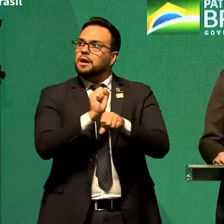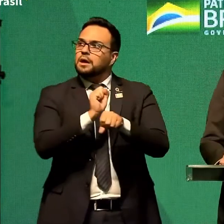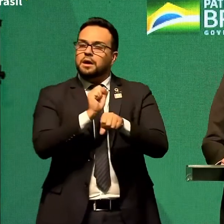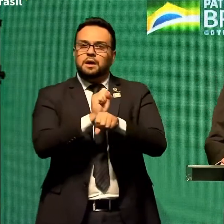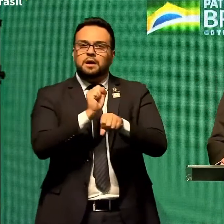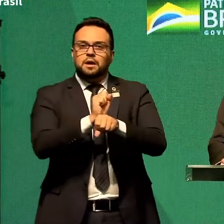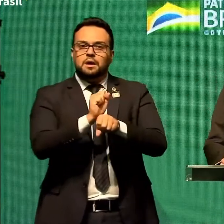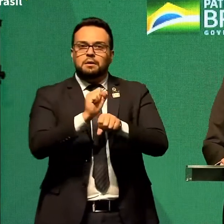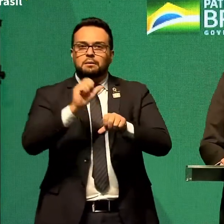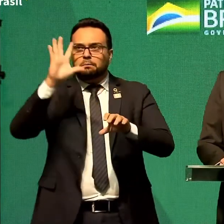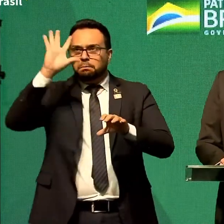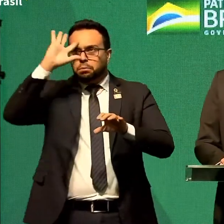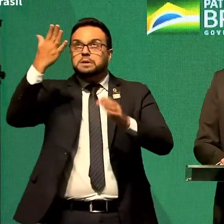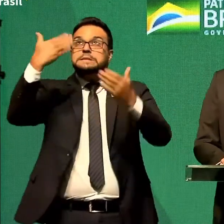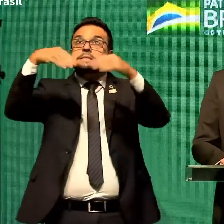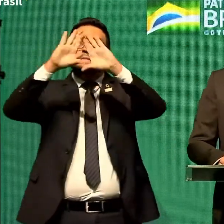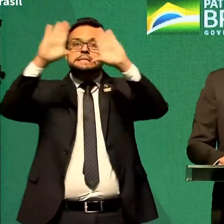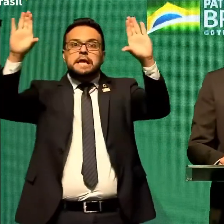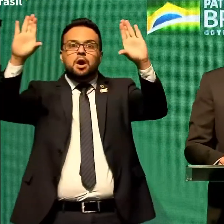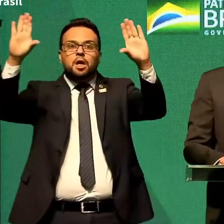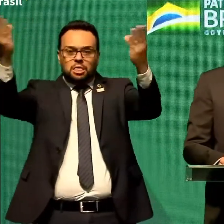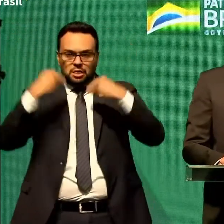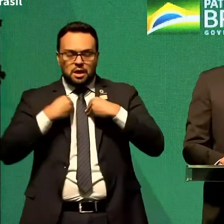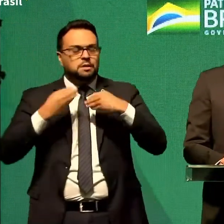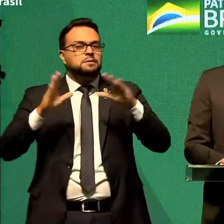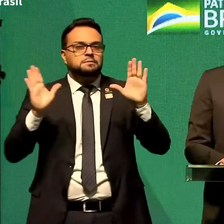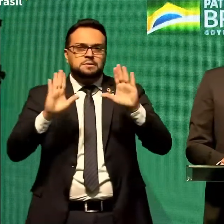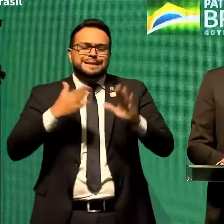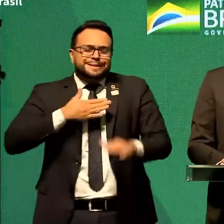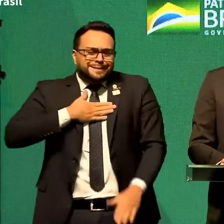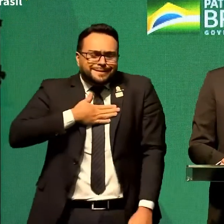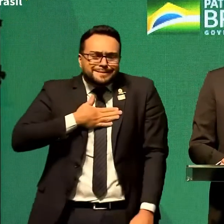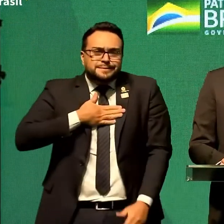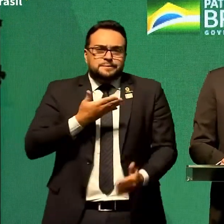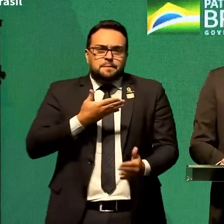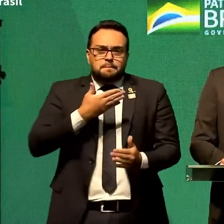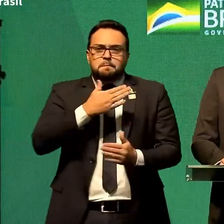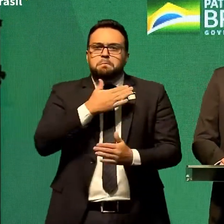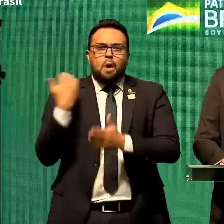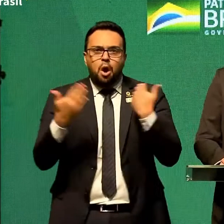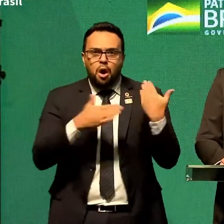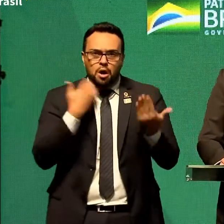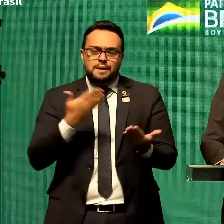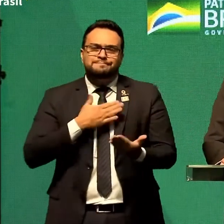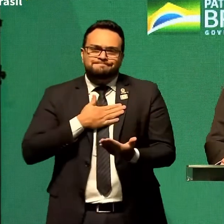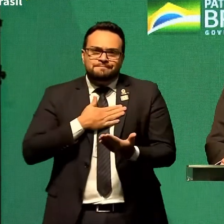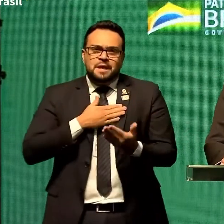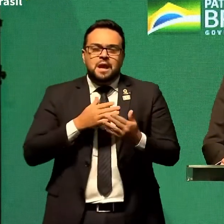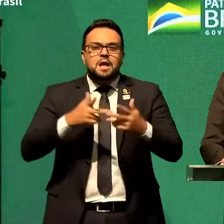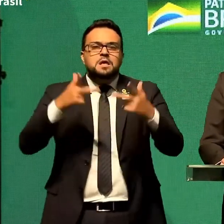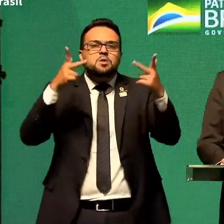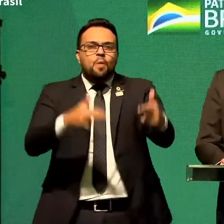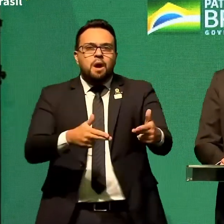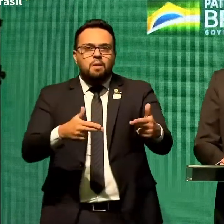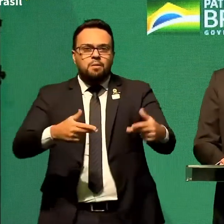solução caia do céu. Lamentamos as mortes. É como num campo de batalha.